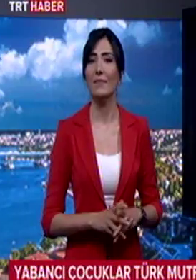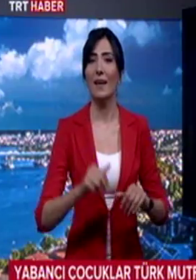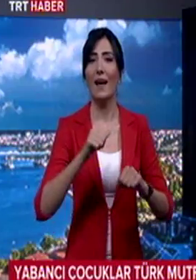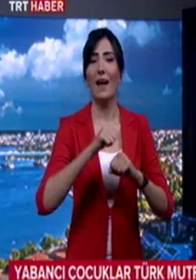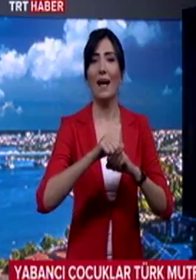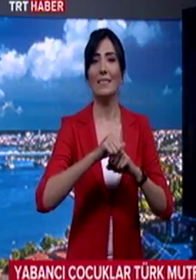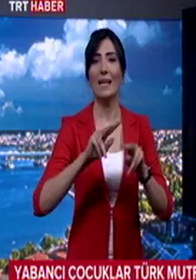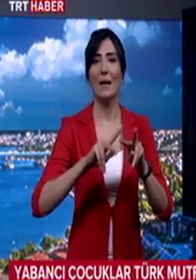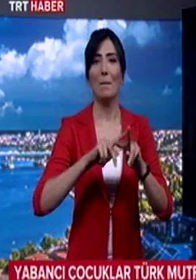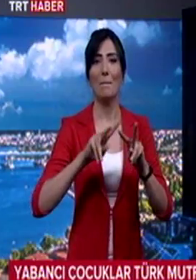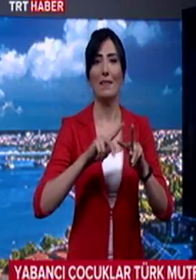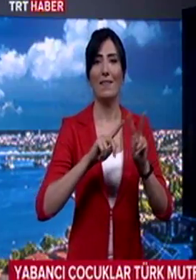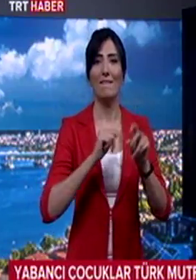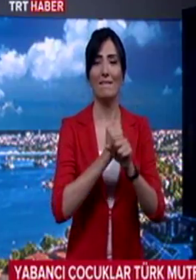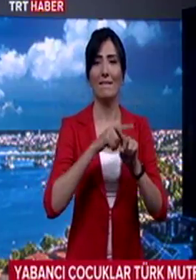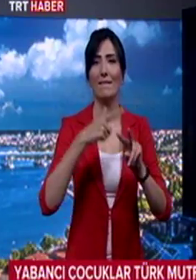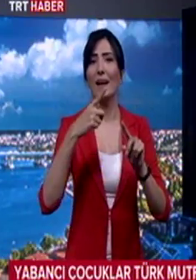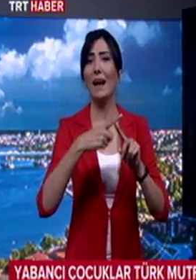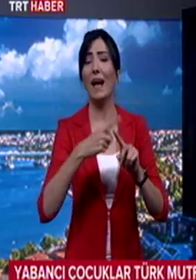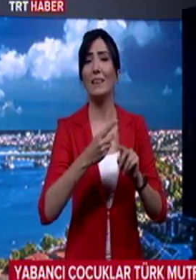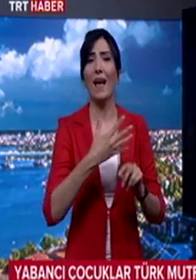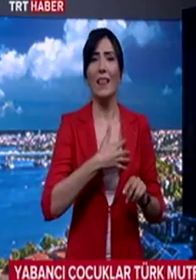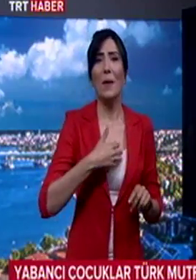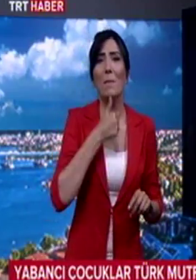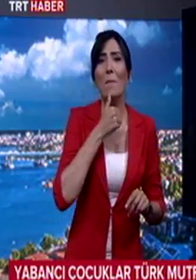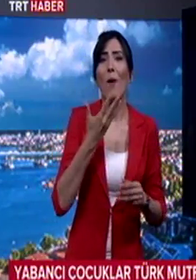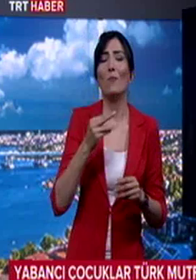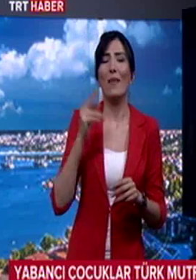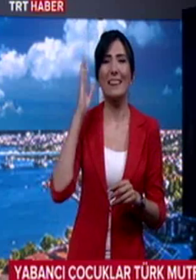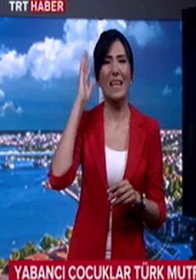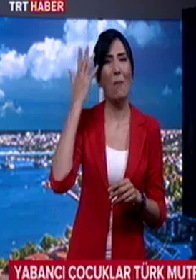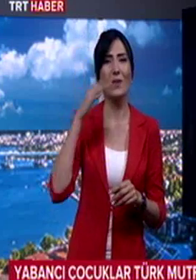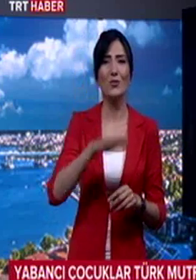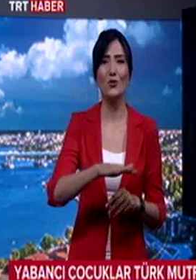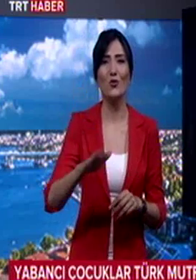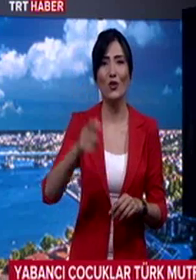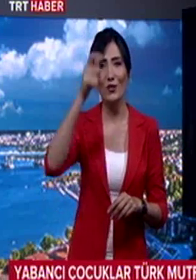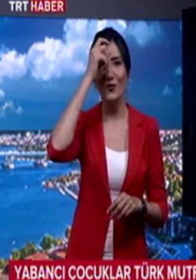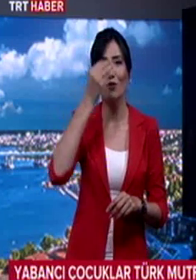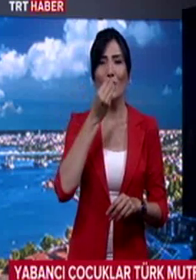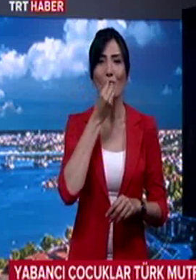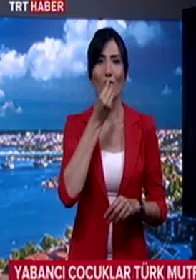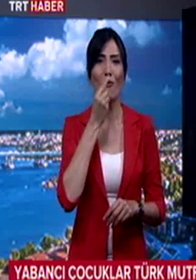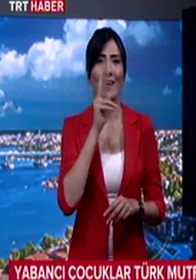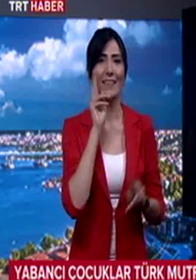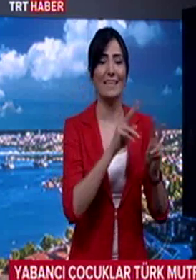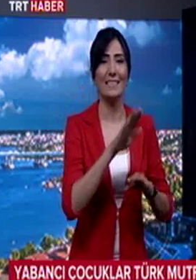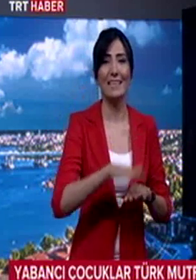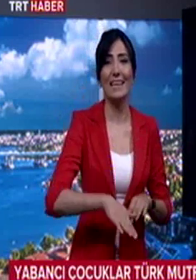Antalya Manavgat'ta yetim ve öksüz yabancı çocuklara Türk mutfağı tanıtıldı. Yetiştirme yurdunda kalan